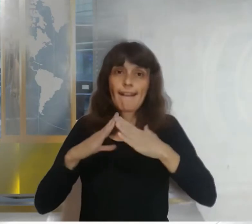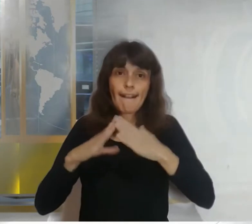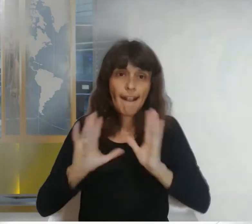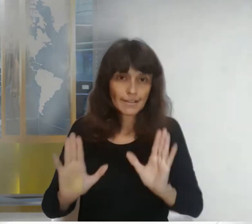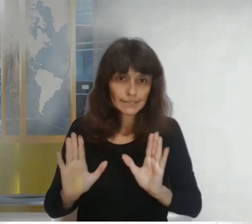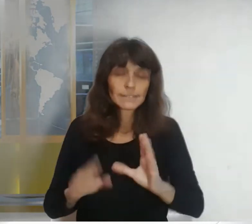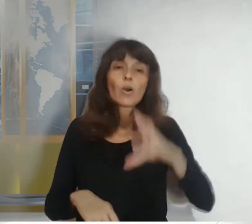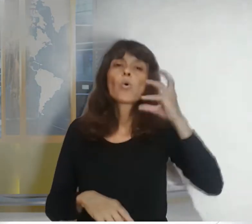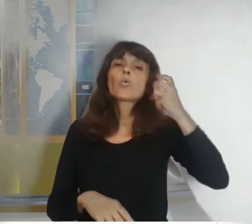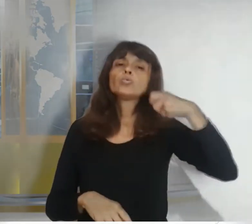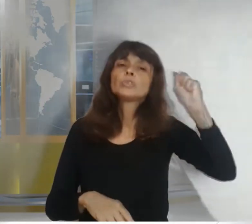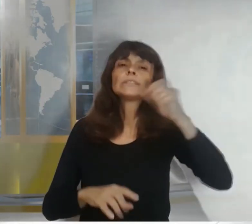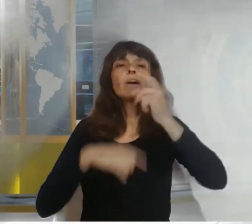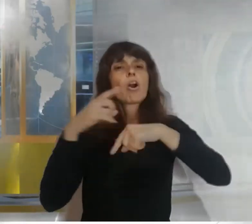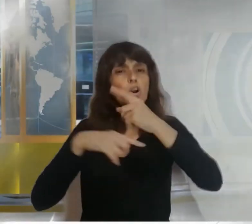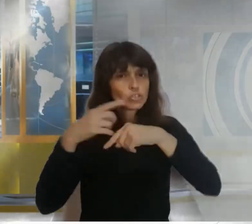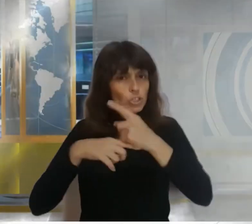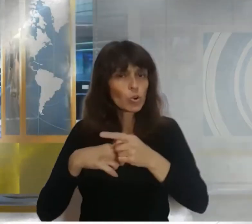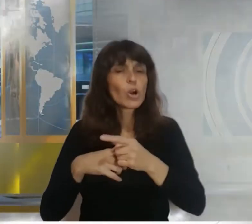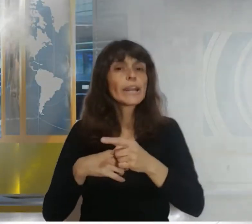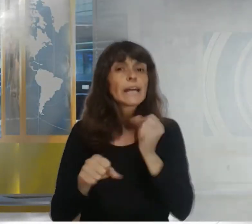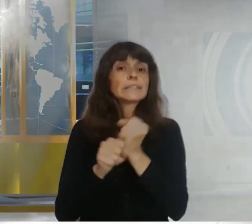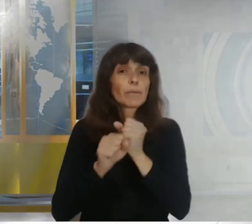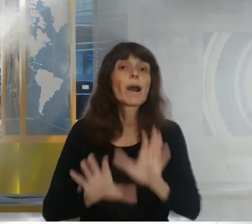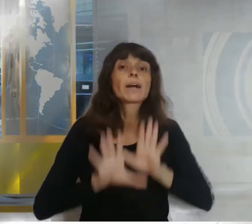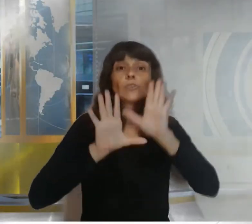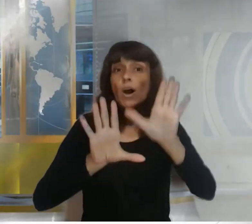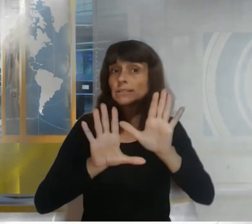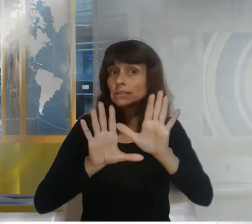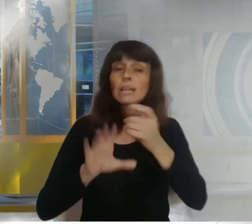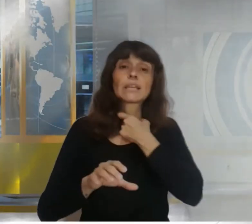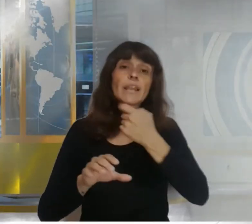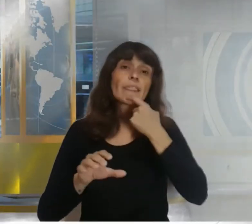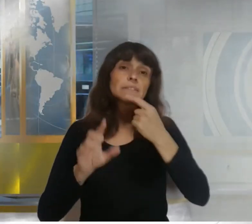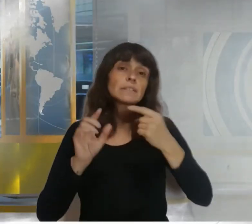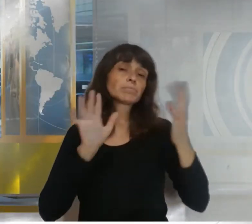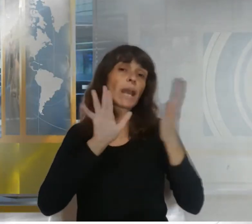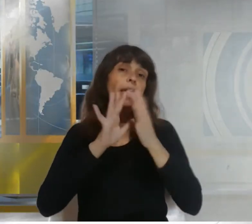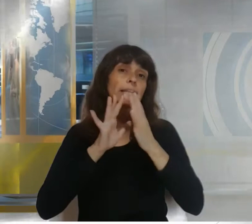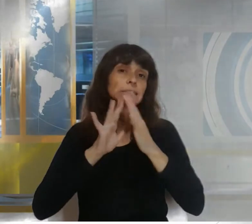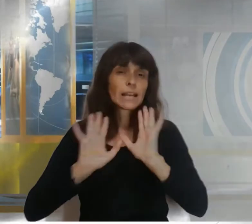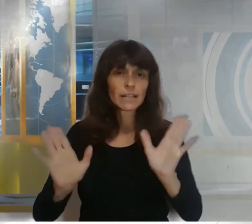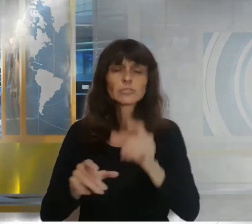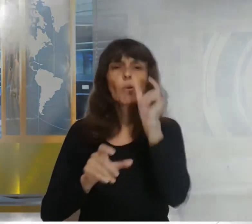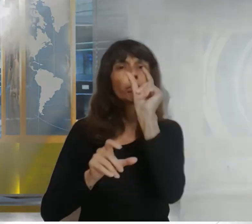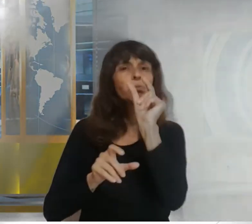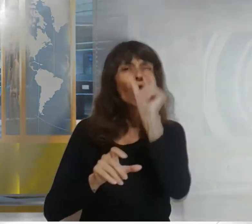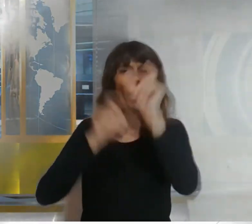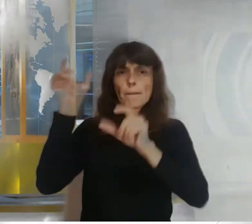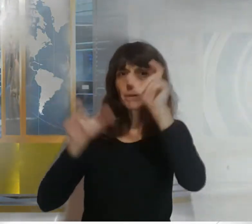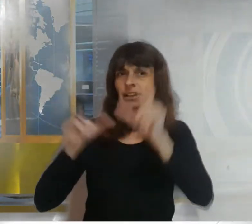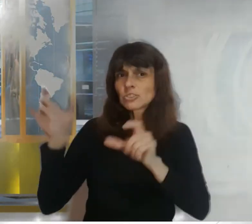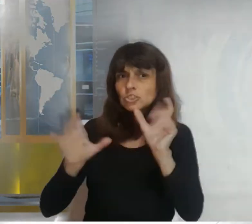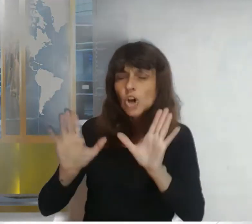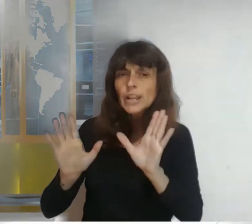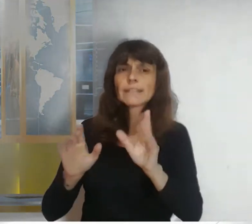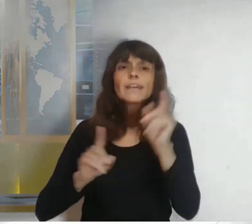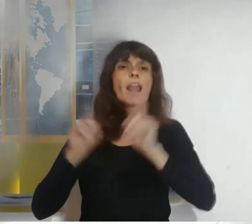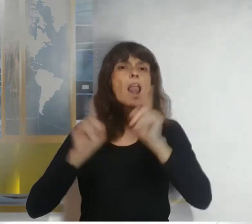manera remota con guardias mínimas en cada uno de los edificios y sin presentaciones en formato papel